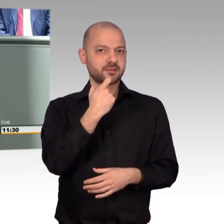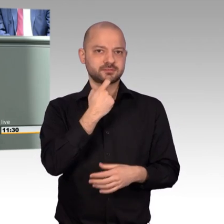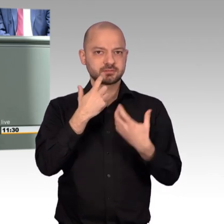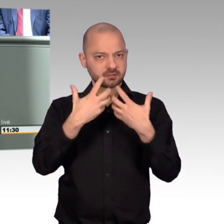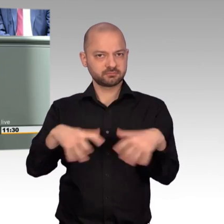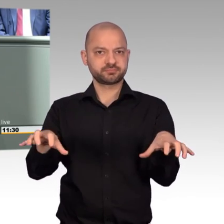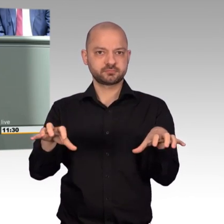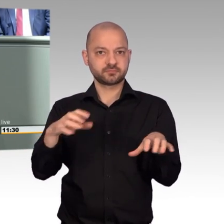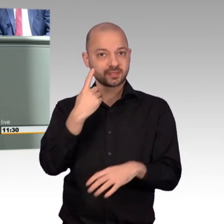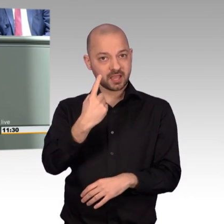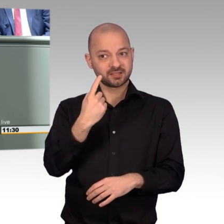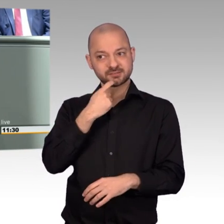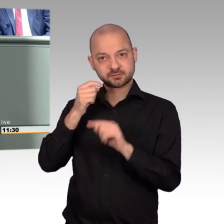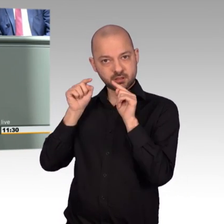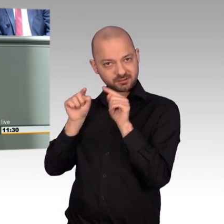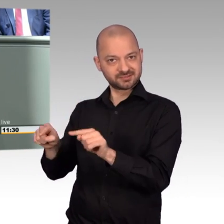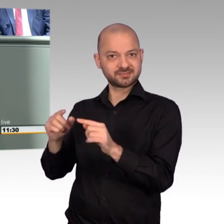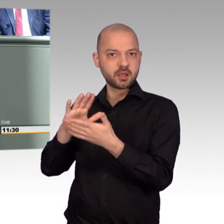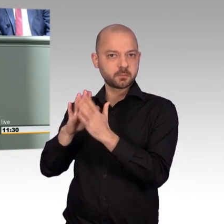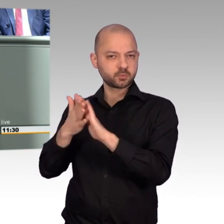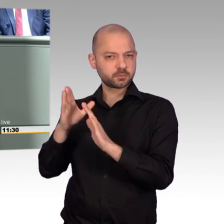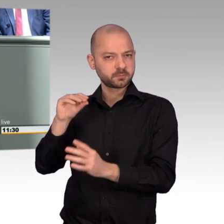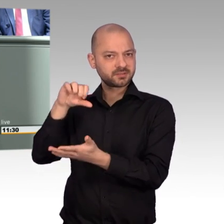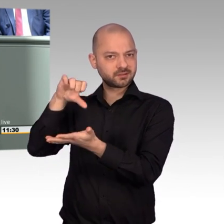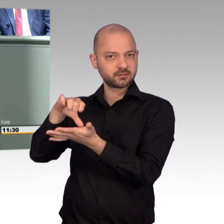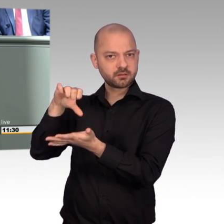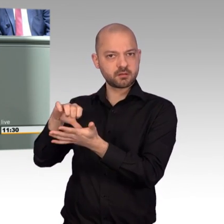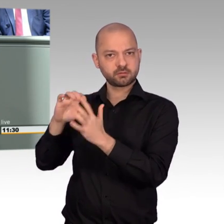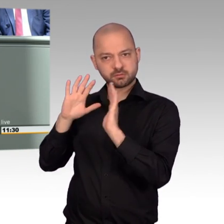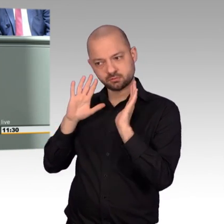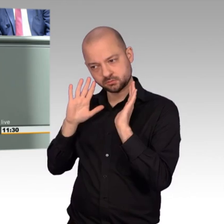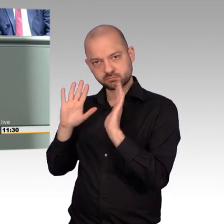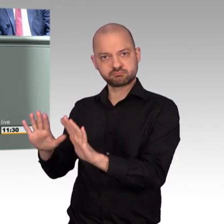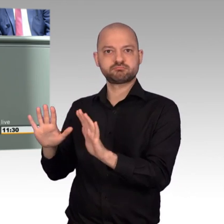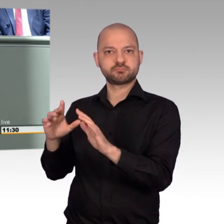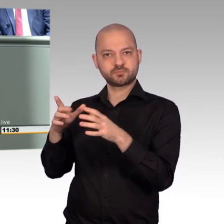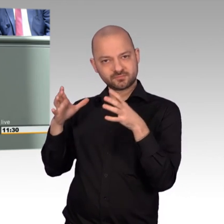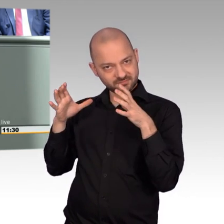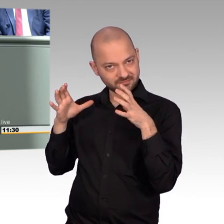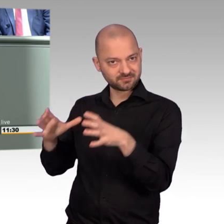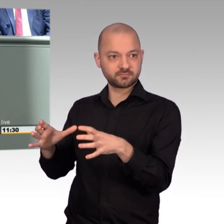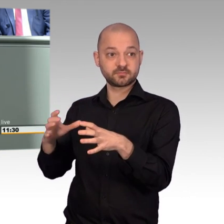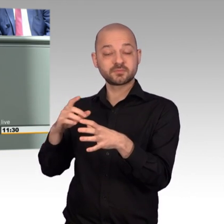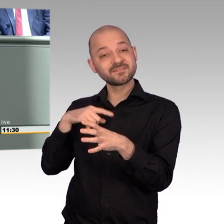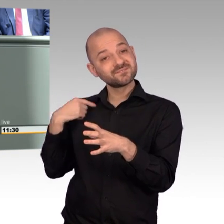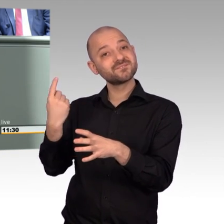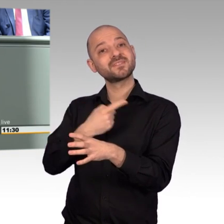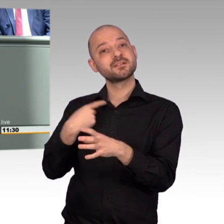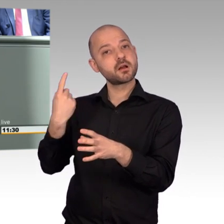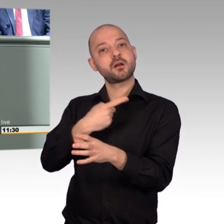Dinge voneinander trennen müssen. Das eine ist, das Abkommen mit dem Iran, das ein klares Ziel verfolgt, die nukleare Bewaffnung dieses